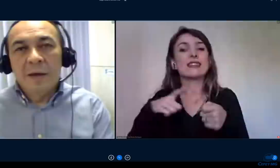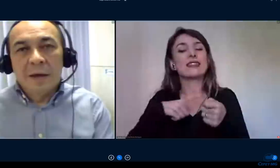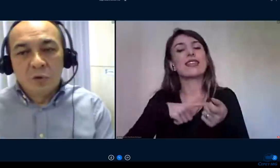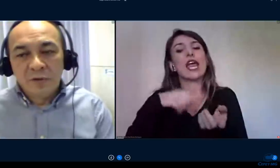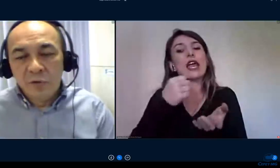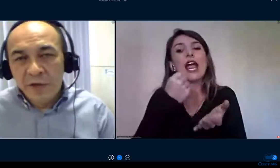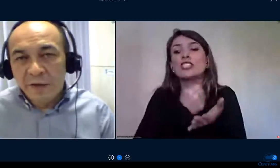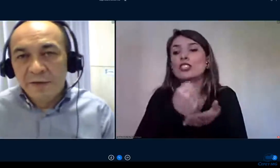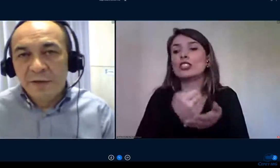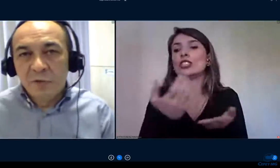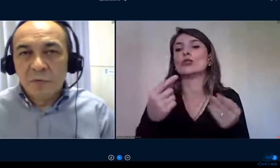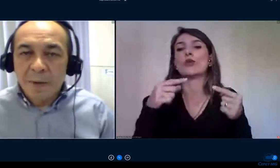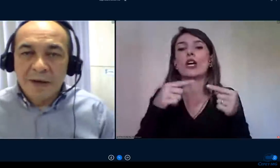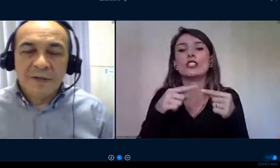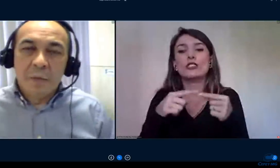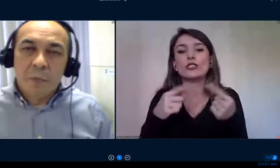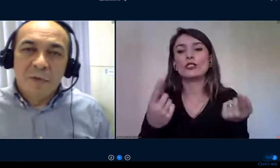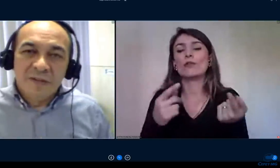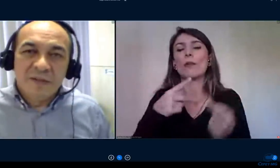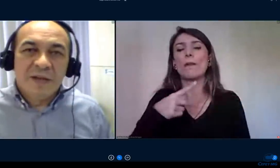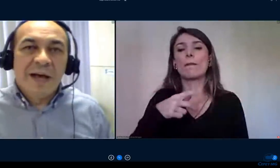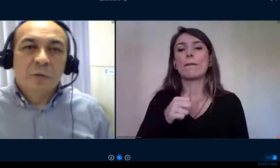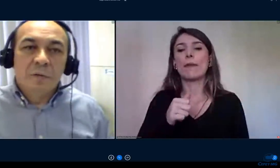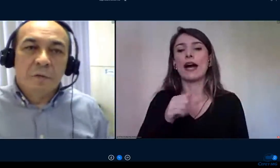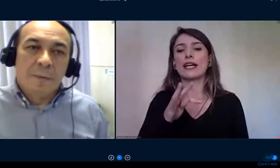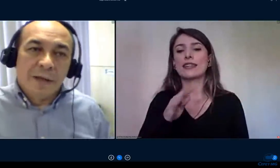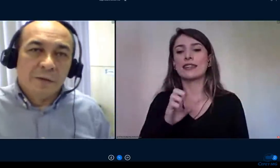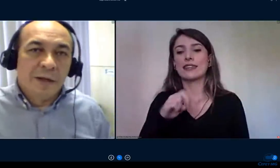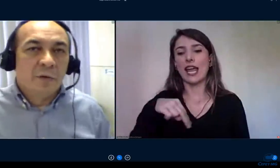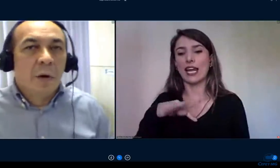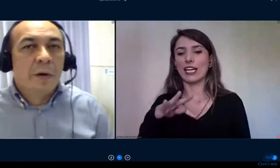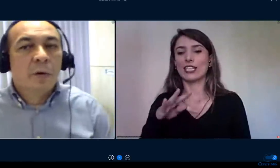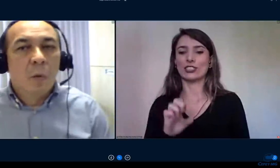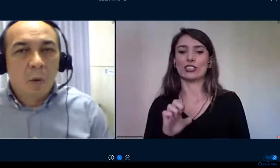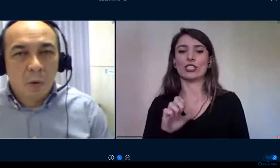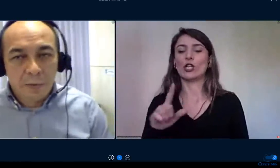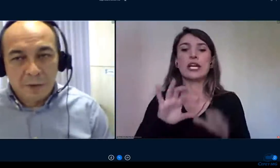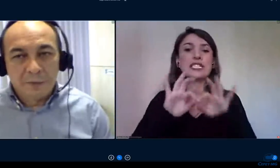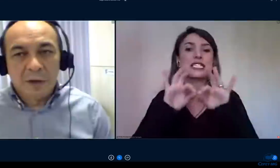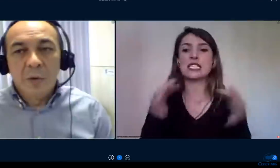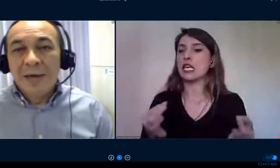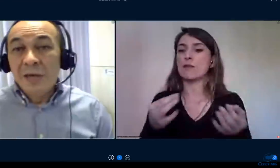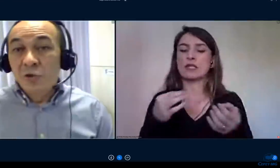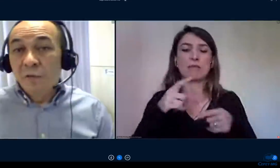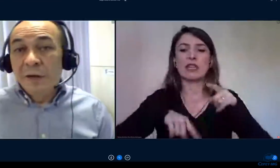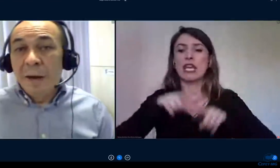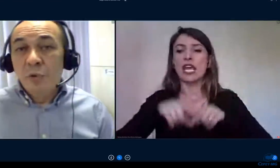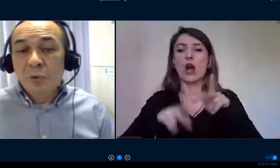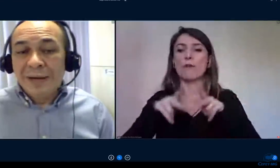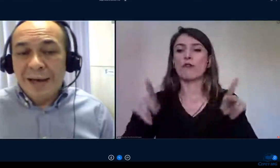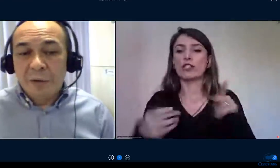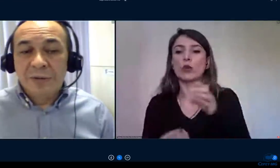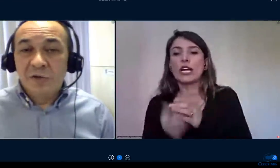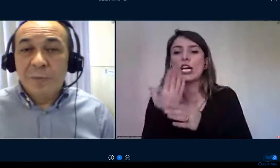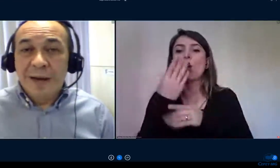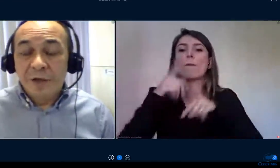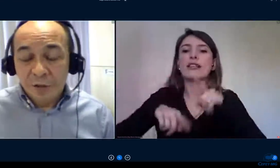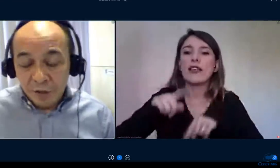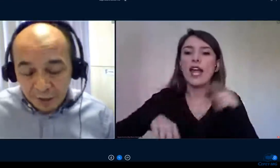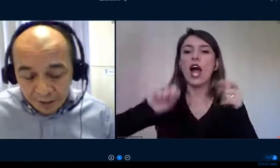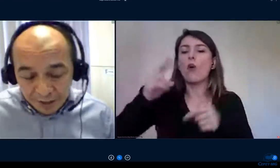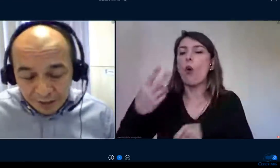tem todos os requisitos para ser publicizado em formato eletrônico ou não. Então, isso fica muito claro e